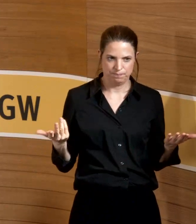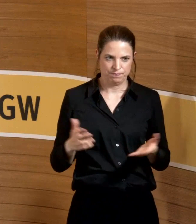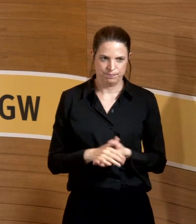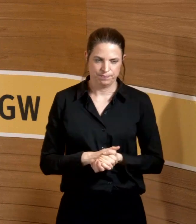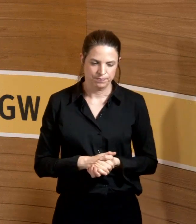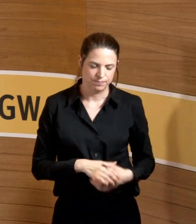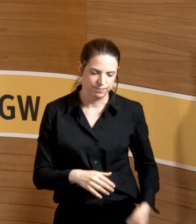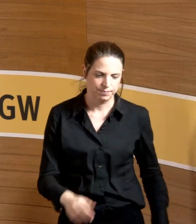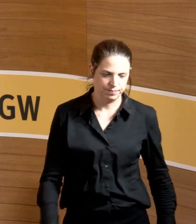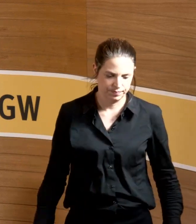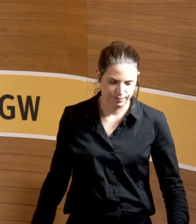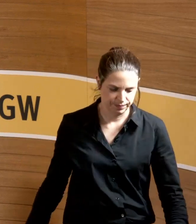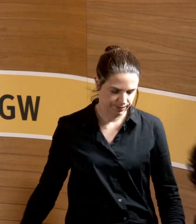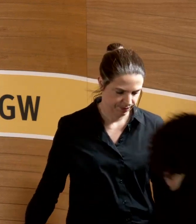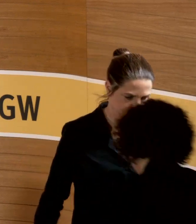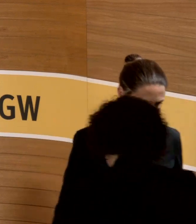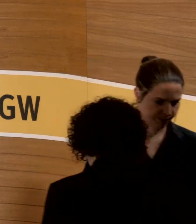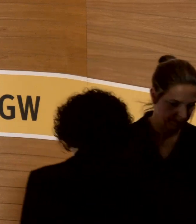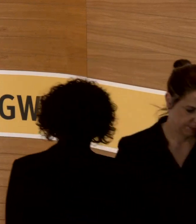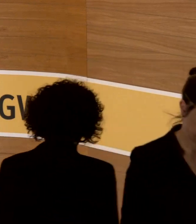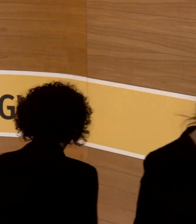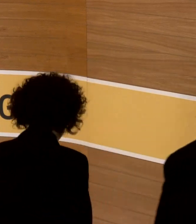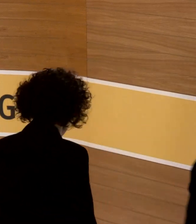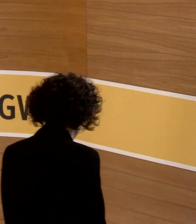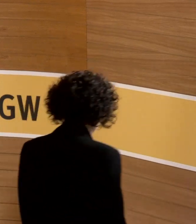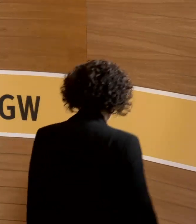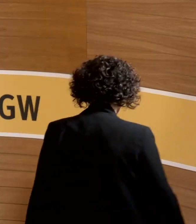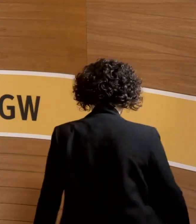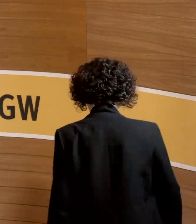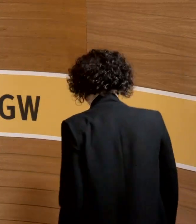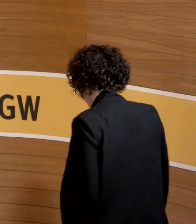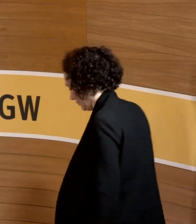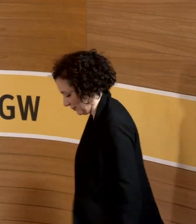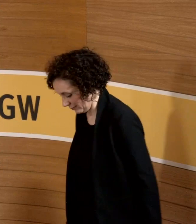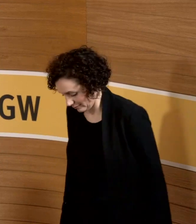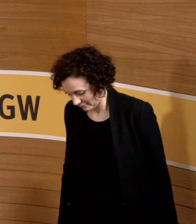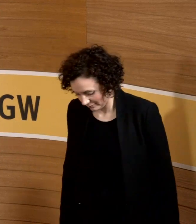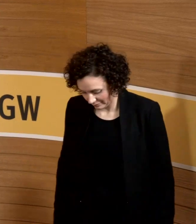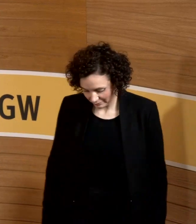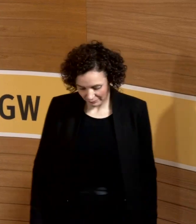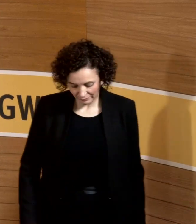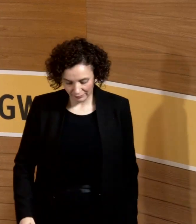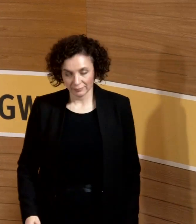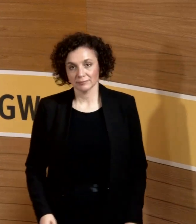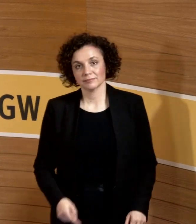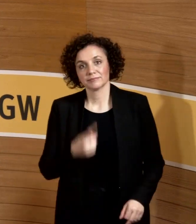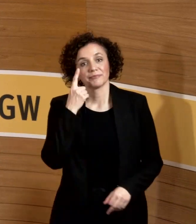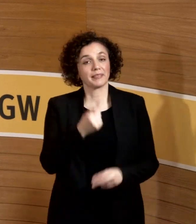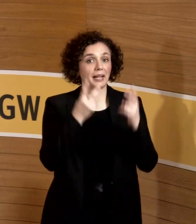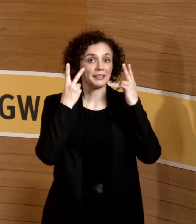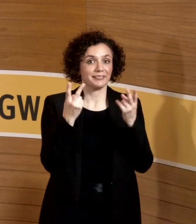Schritt in die richtige Richtung wäre zumindest, Frauen, die auf Bleiarbeitsplätze gehen wollen, eigentlich schon im